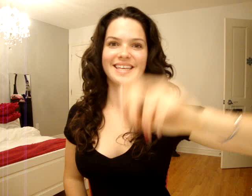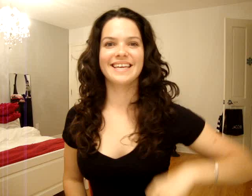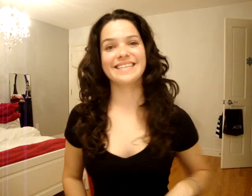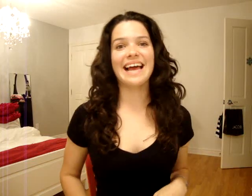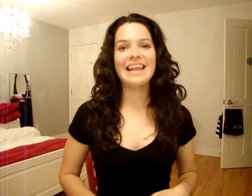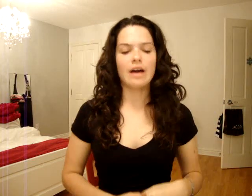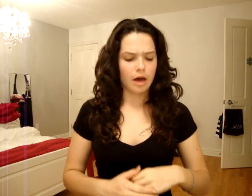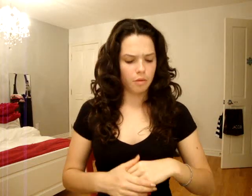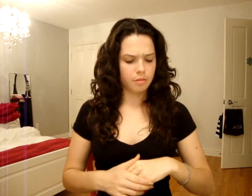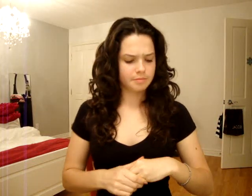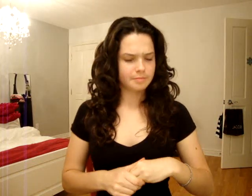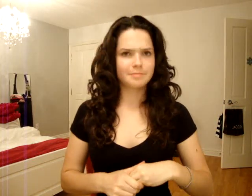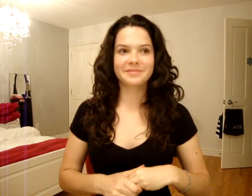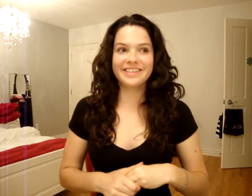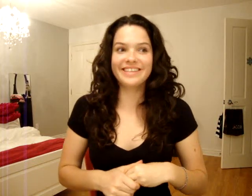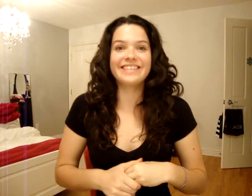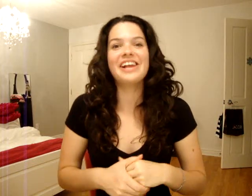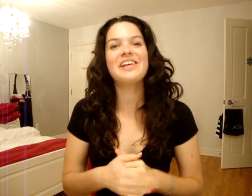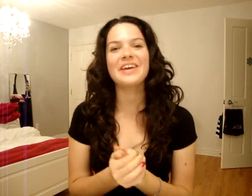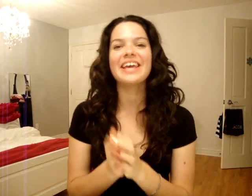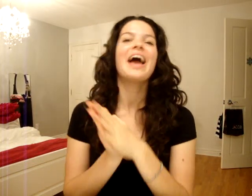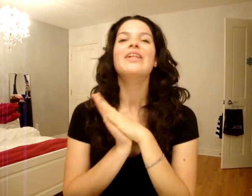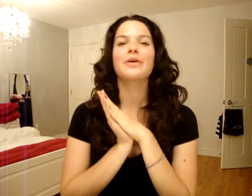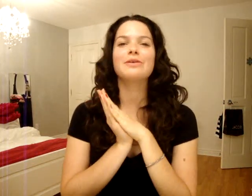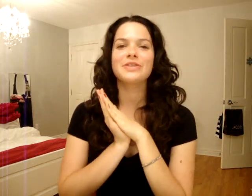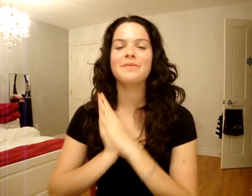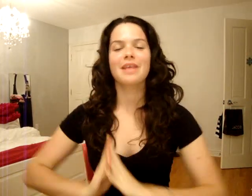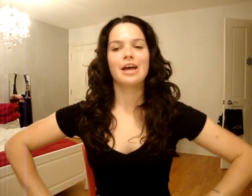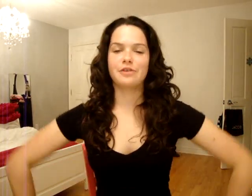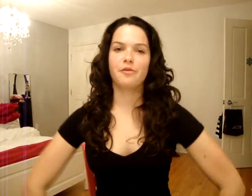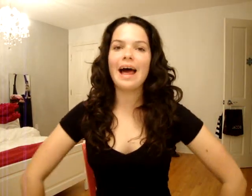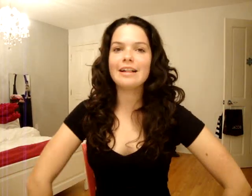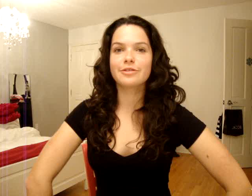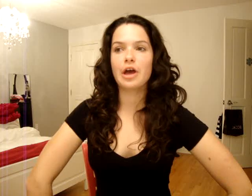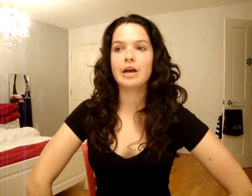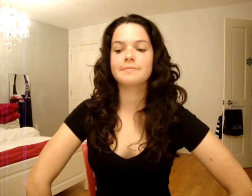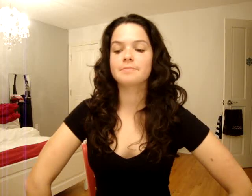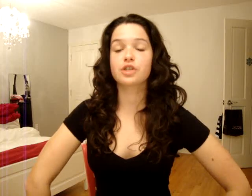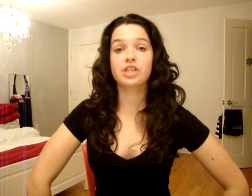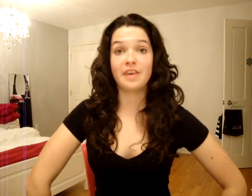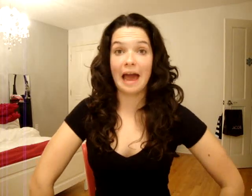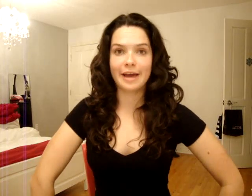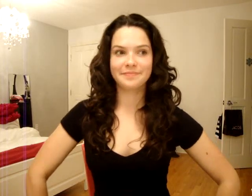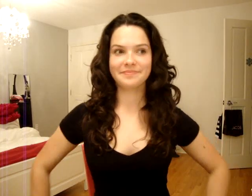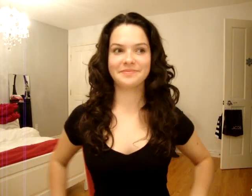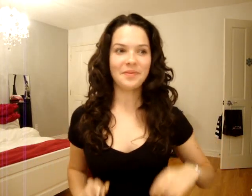Salut les filles! Donc aujourd'hui, je vous parle de ce que j'ai fait hier, ok?